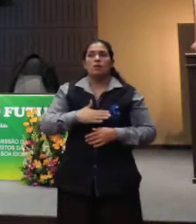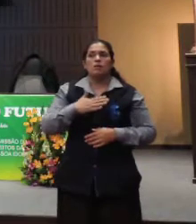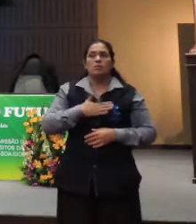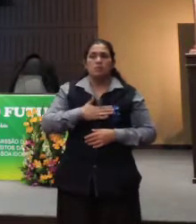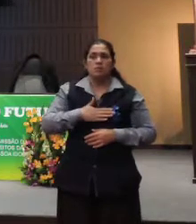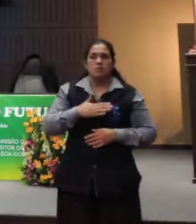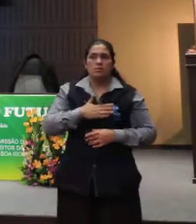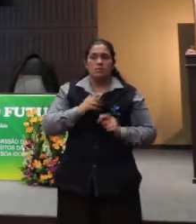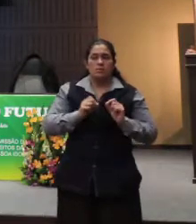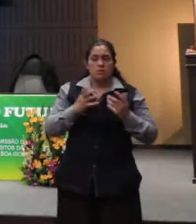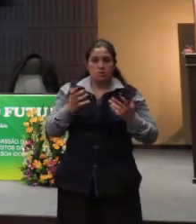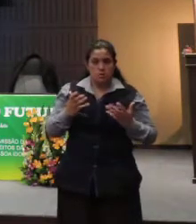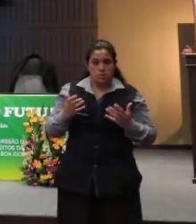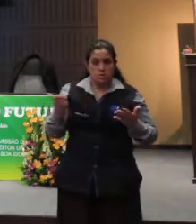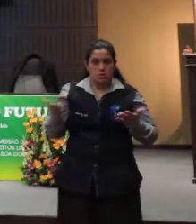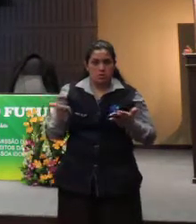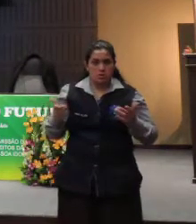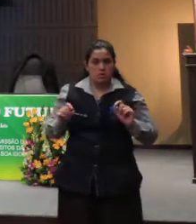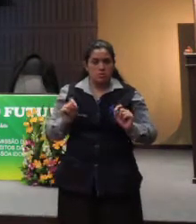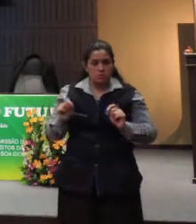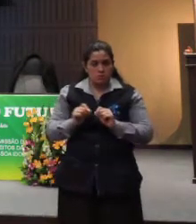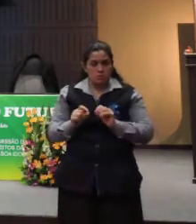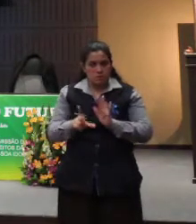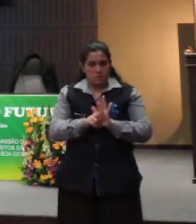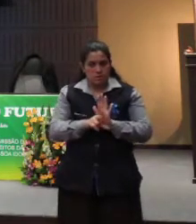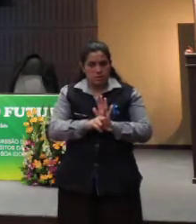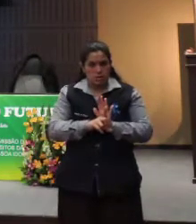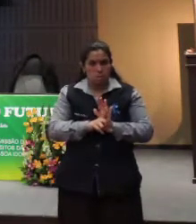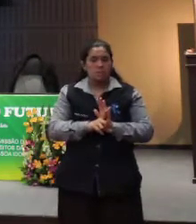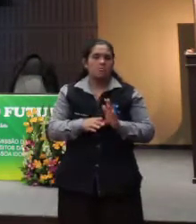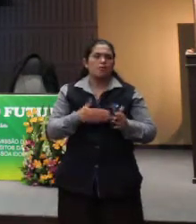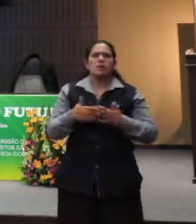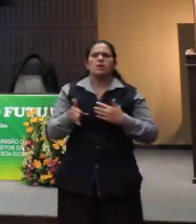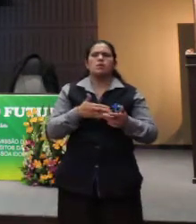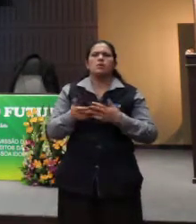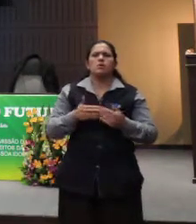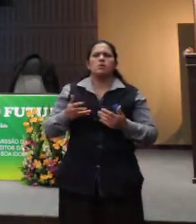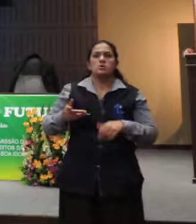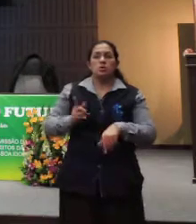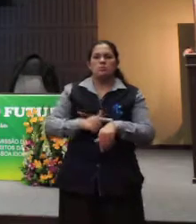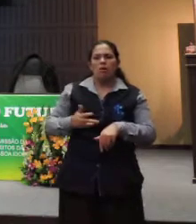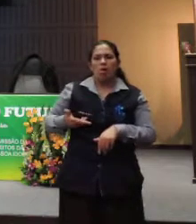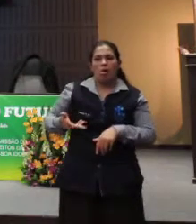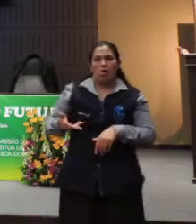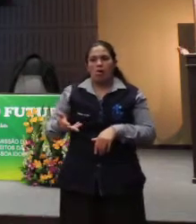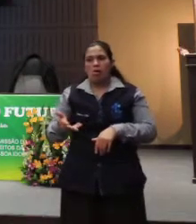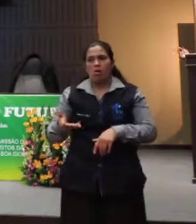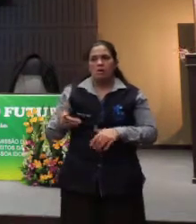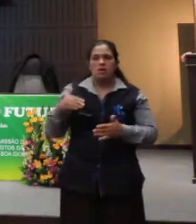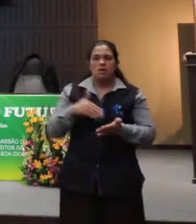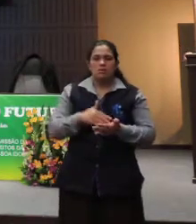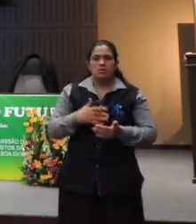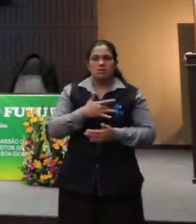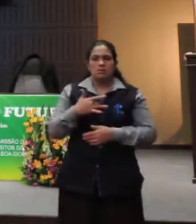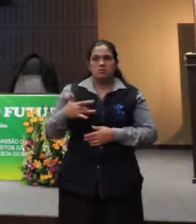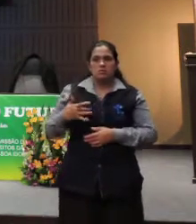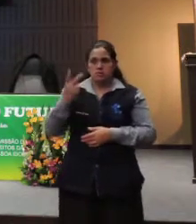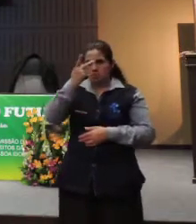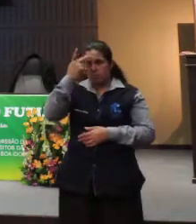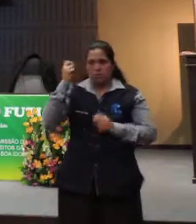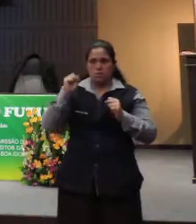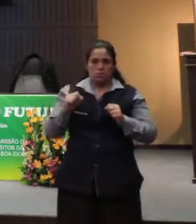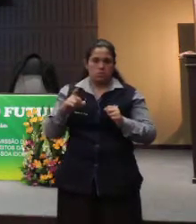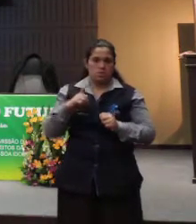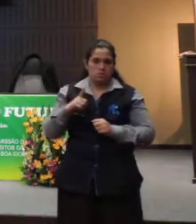E o que a gente quer hoje, com a aplicação da lei, é fazer com que, independente da velocidade e limitações de saúde que eventualmente a pessoa